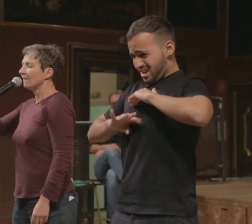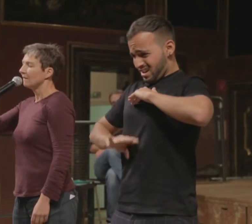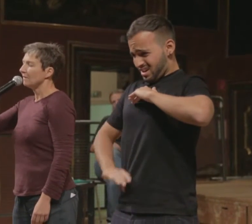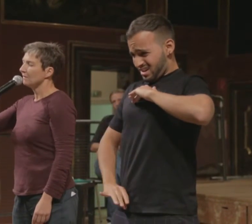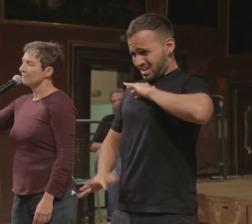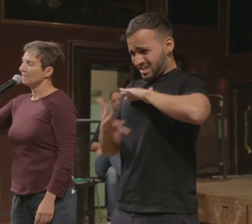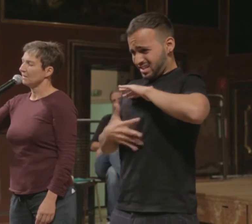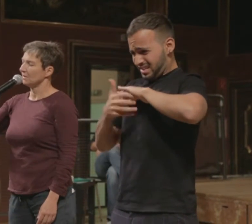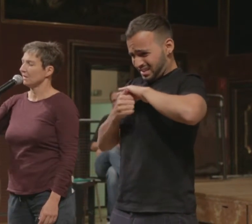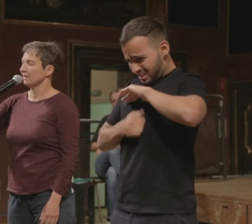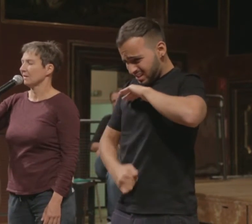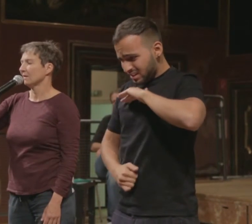Wirf ein Steinchen.